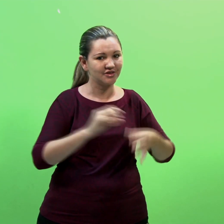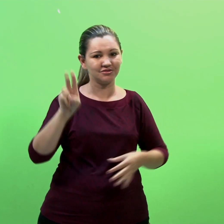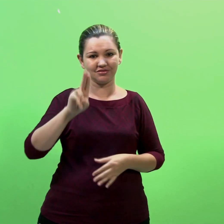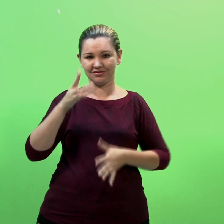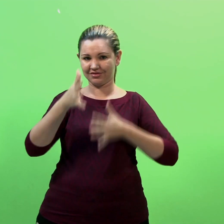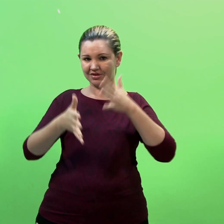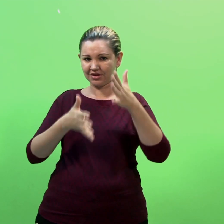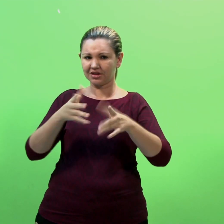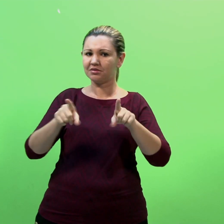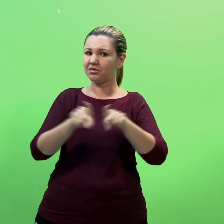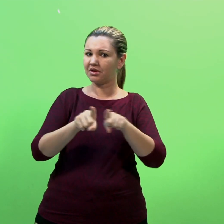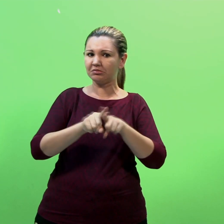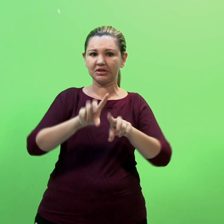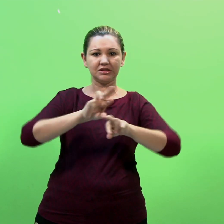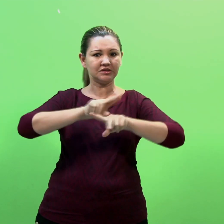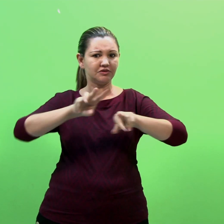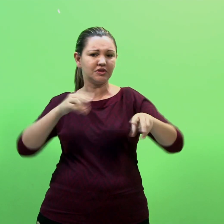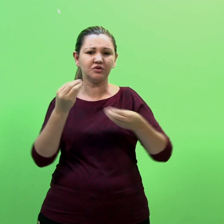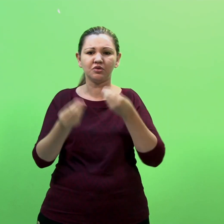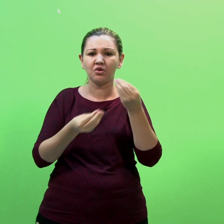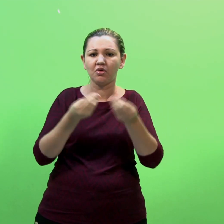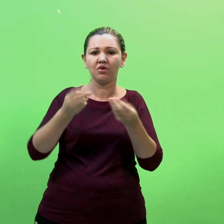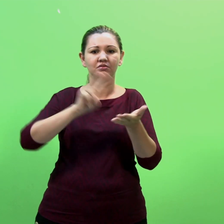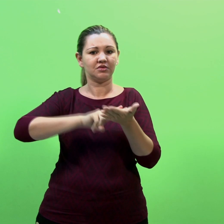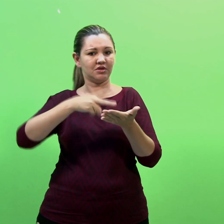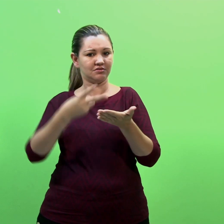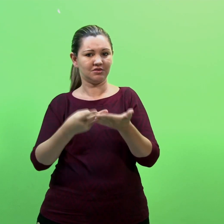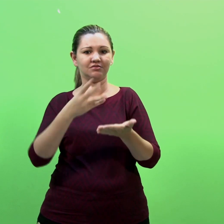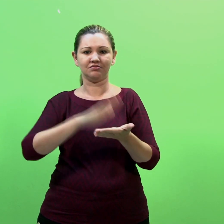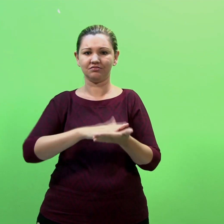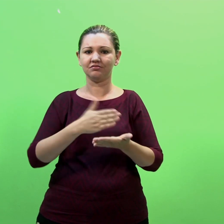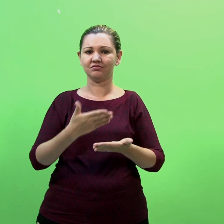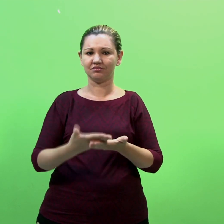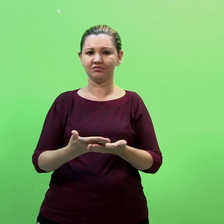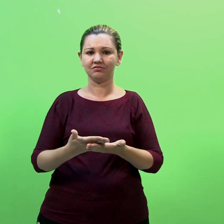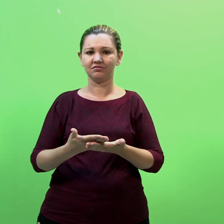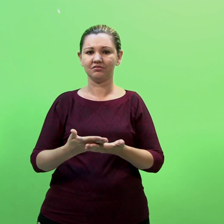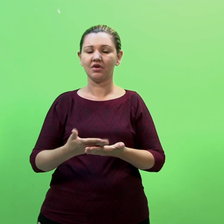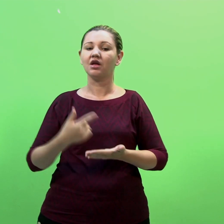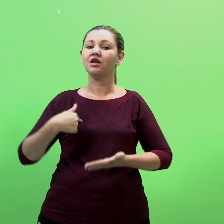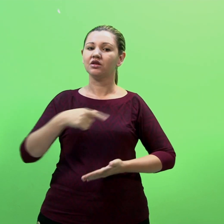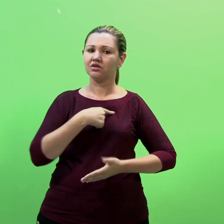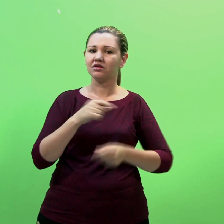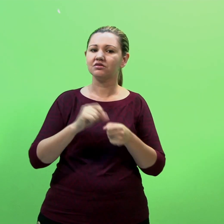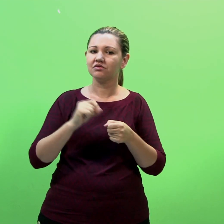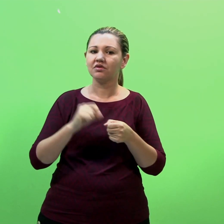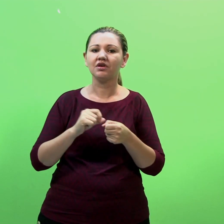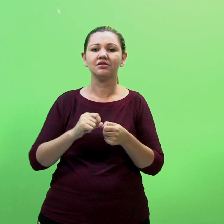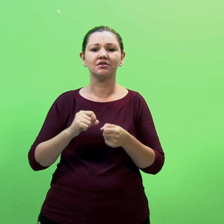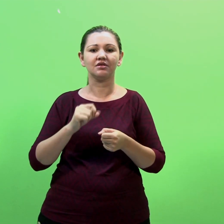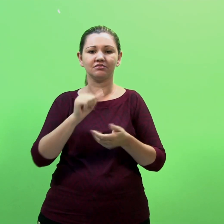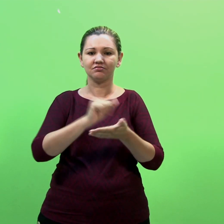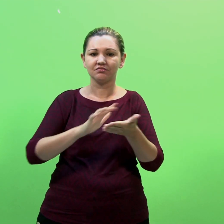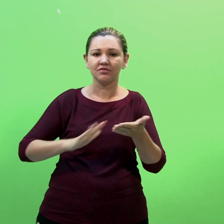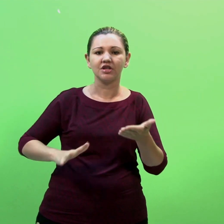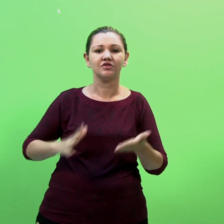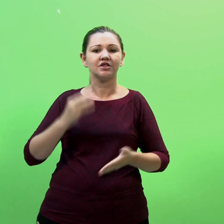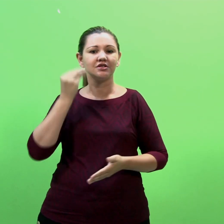utilizarem das suas várias modalidades de tradução e interpretação. Para isso, faremos atividades práticas direcionadas por mim